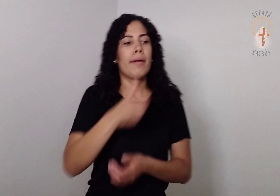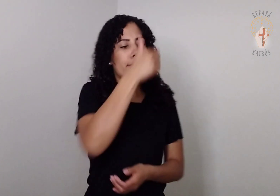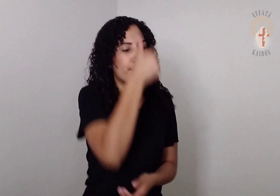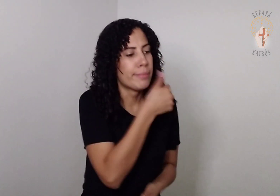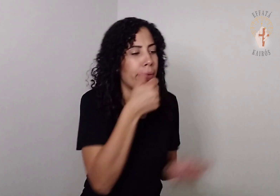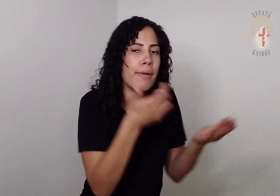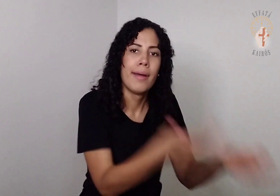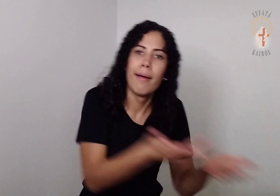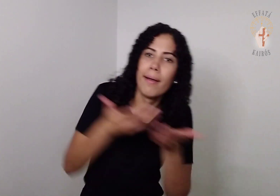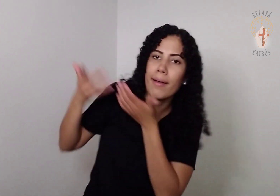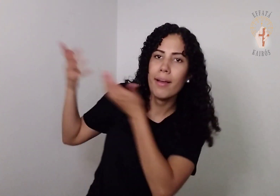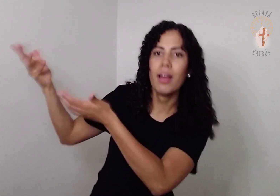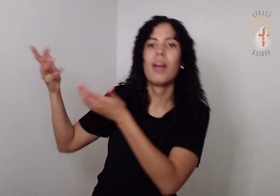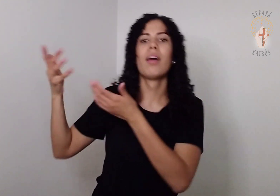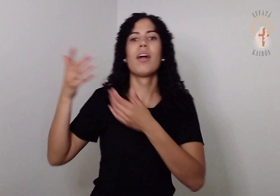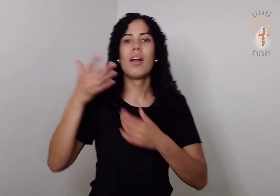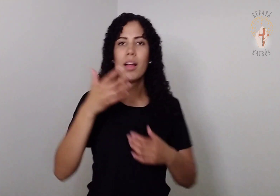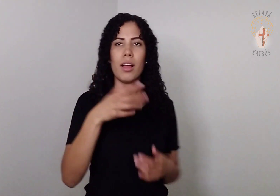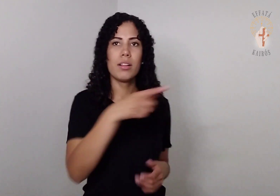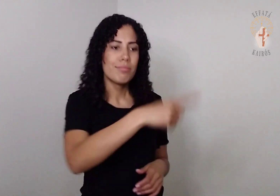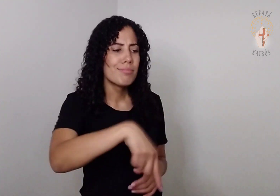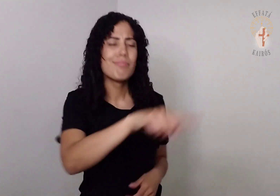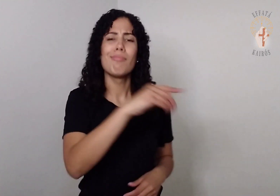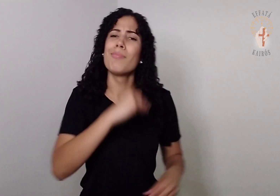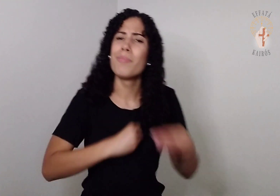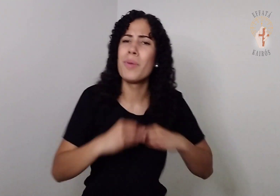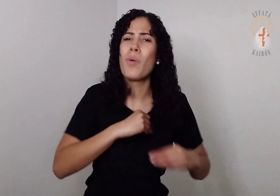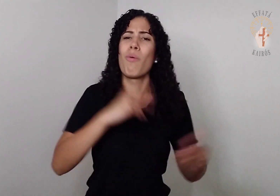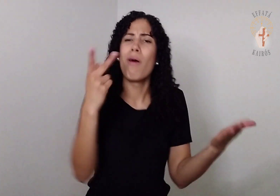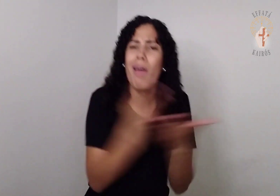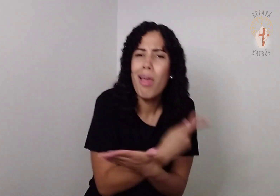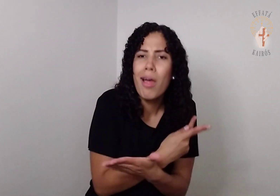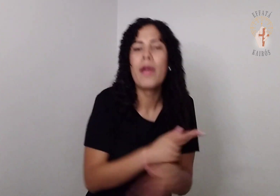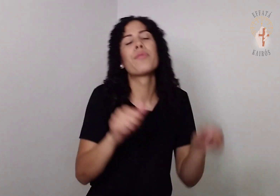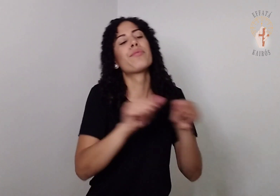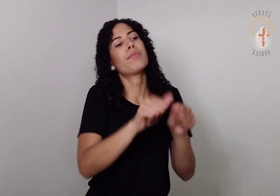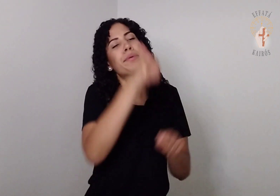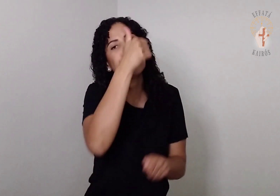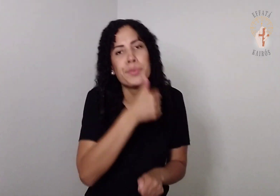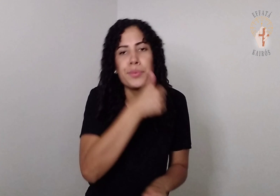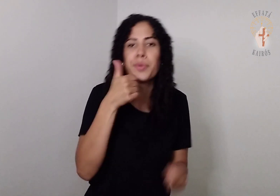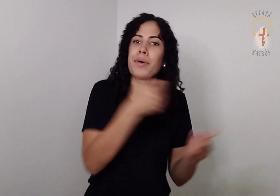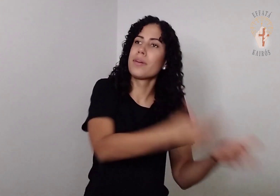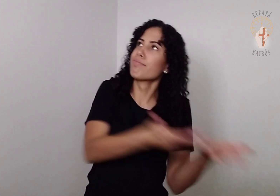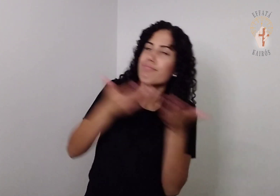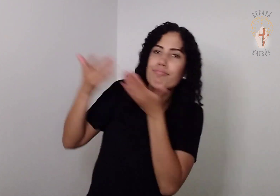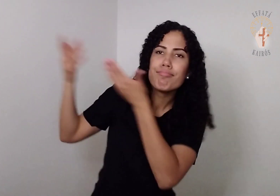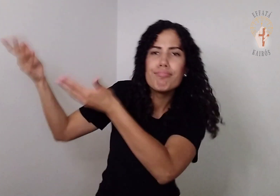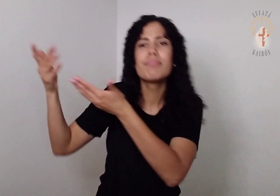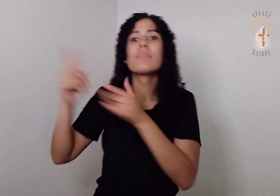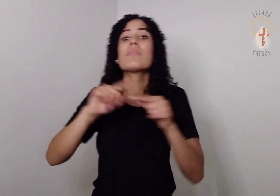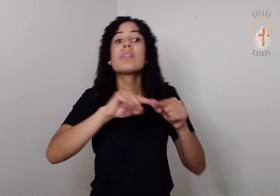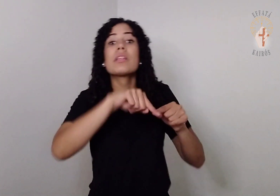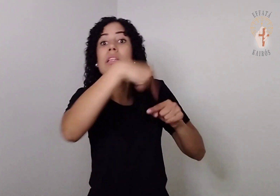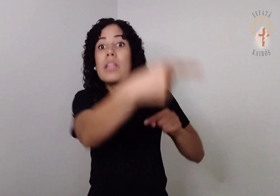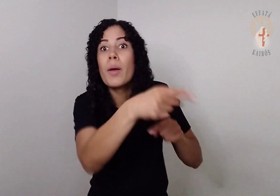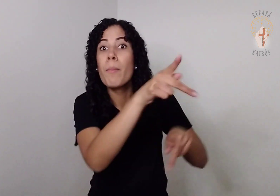oferecer sacrifícios em cada dia. Primeiro, por seus próprios